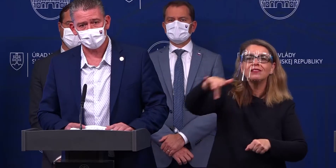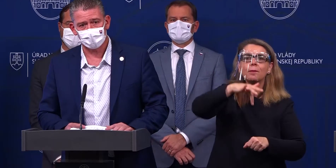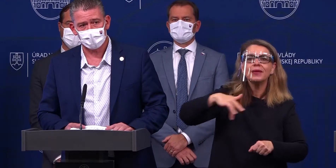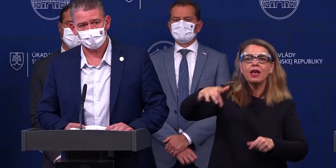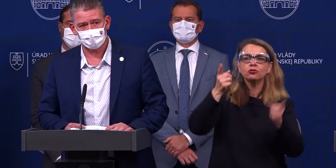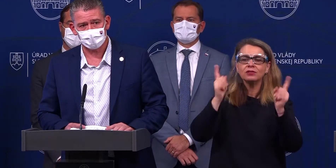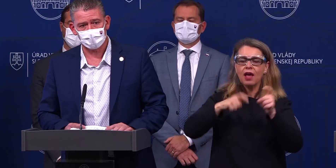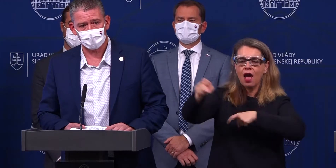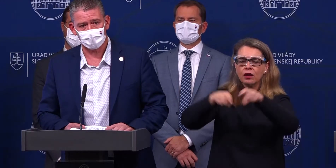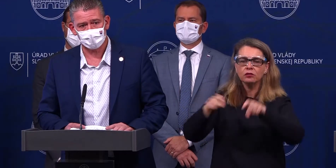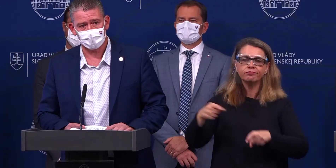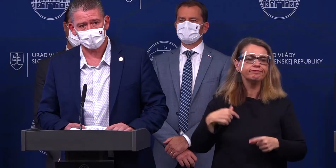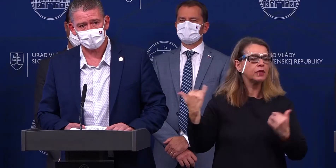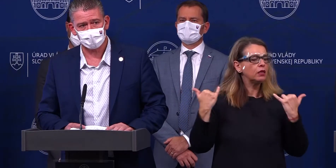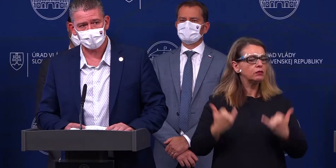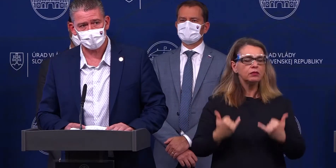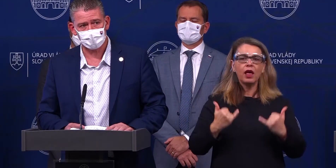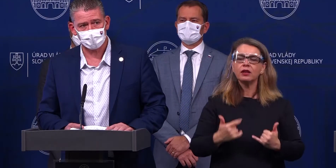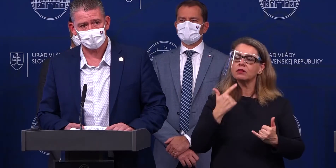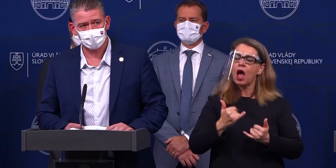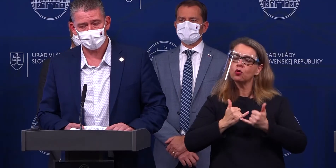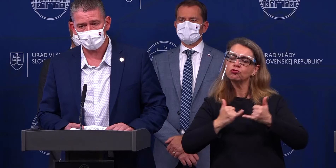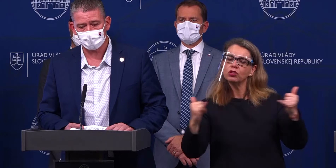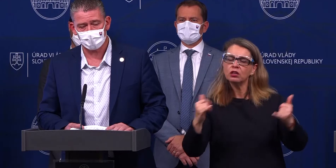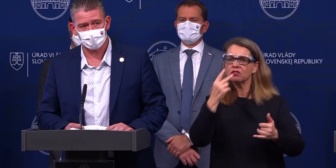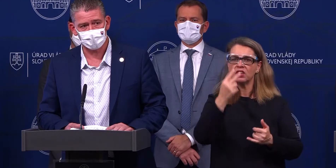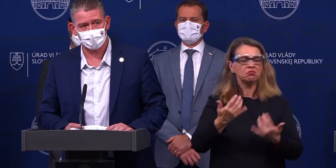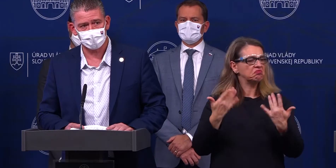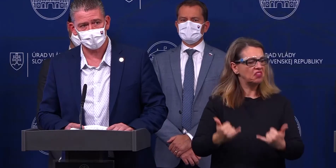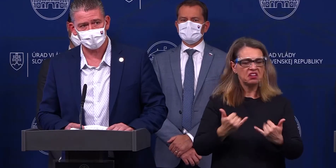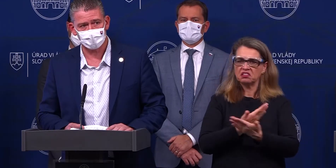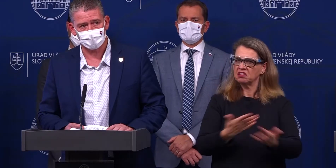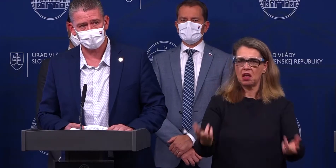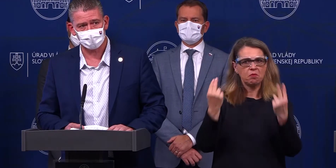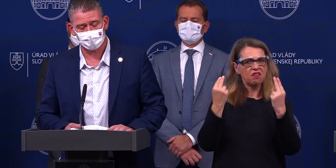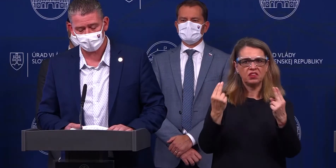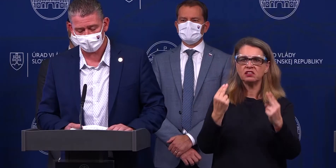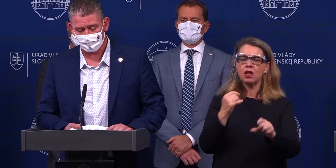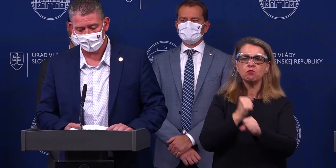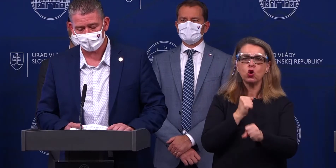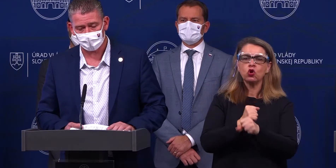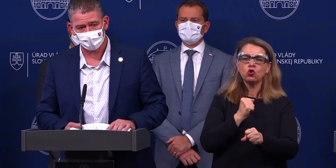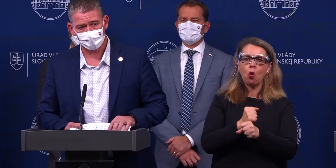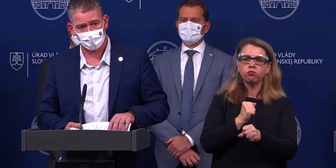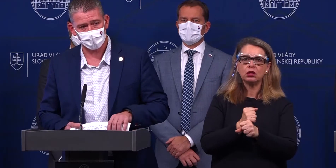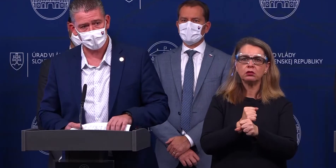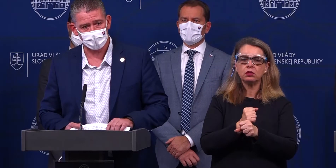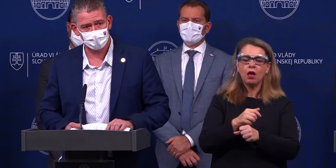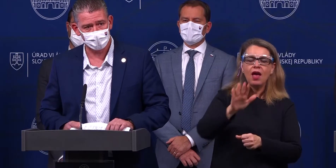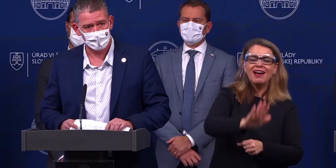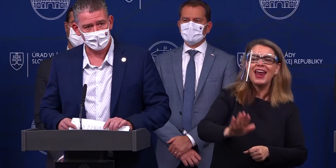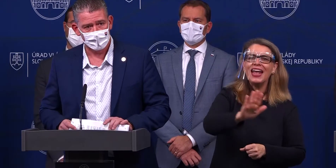tých vývoja tých čísiel a to, ako sa to šíri, tak jednoducho nemá teraz zmysel prikračovať k nejakému